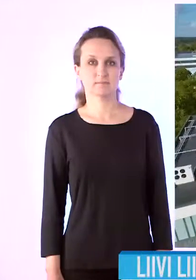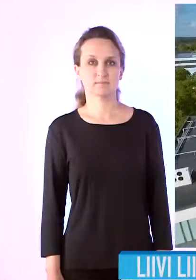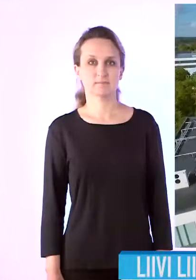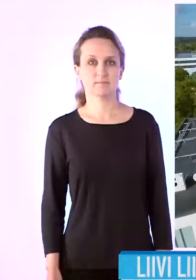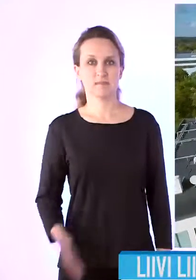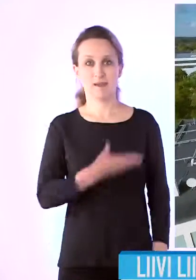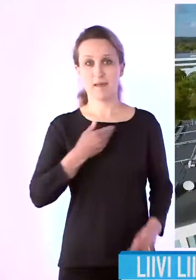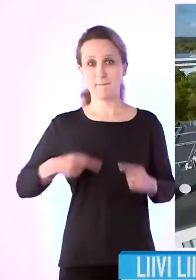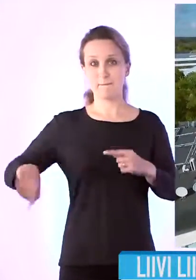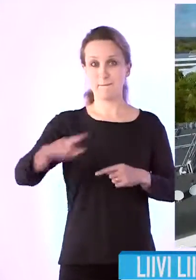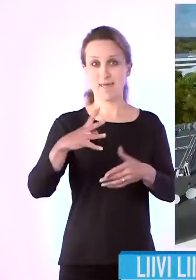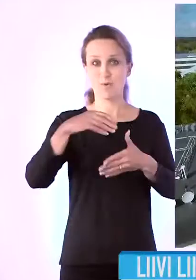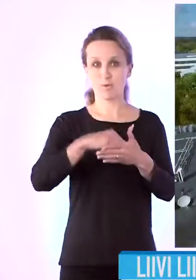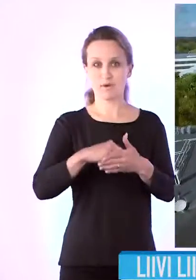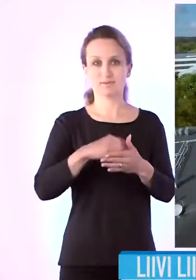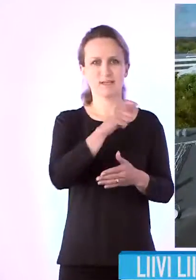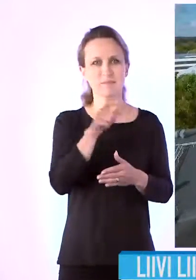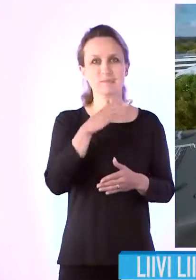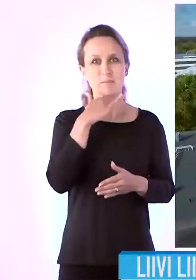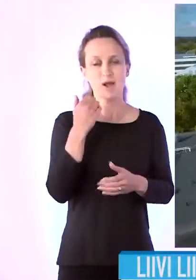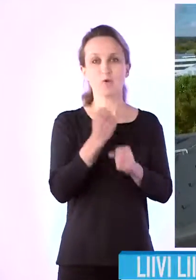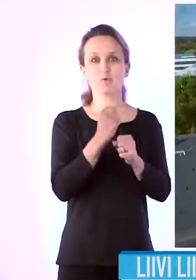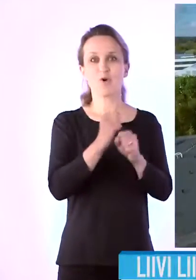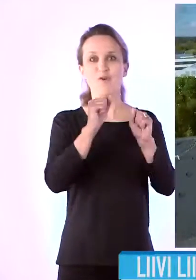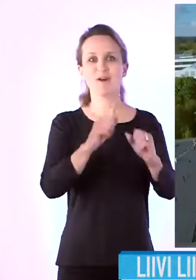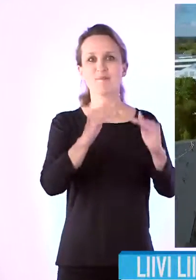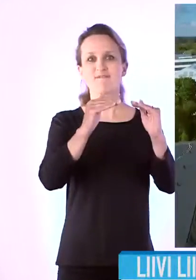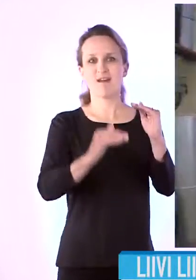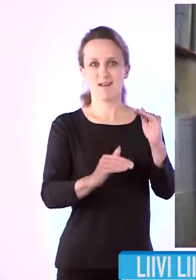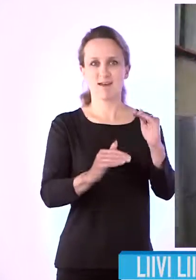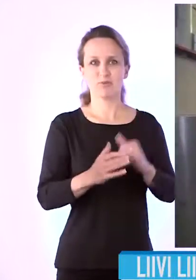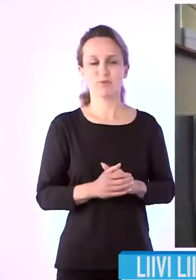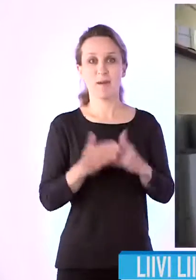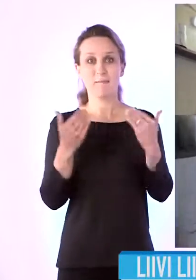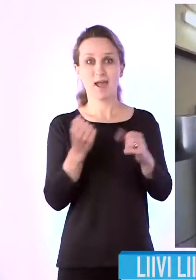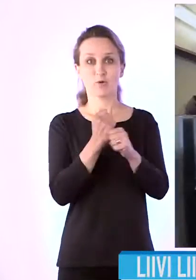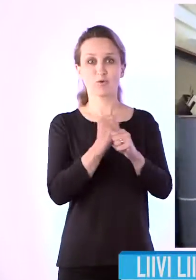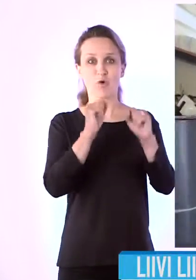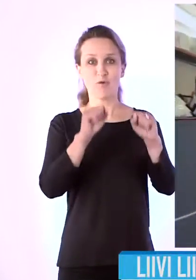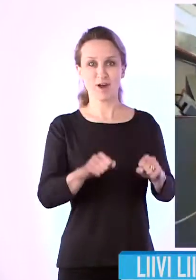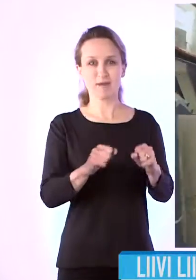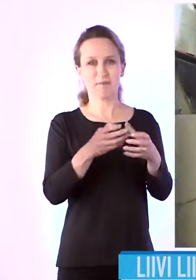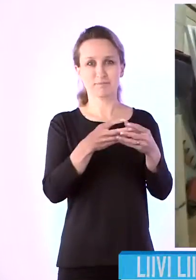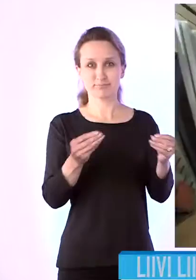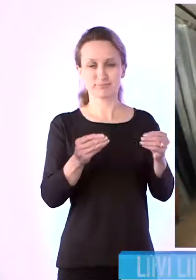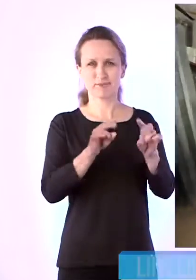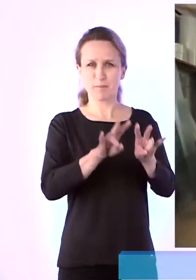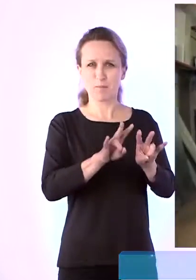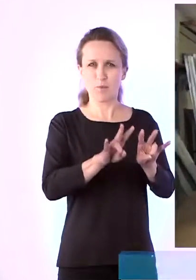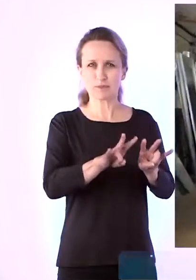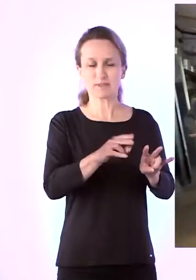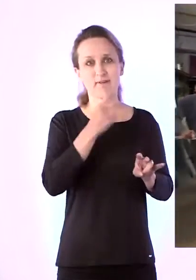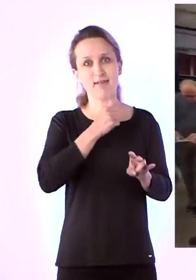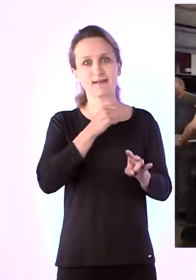Meie seas on palju inimesi, kelle töövõime on vähenenud. Praegu on püsiva töövõime kaoga inimesi Eestis üle 100